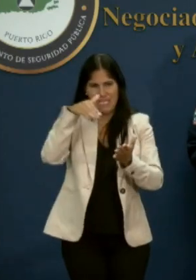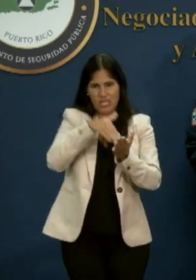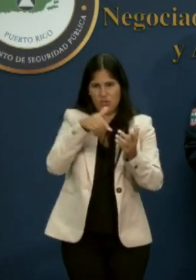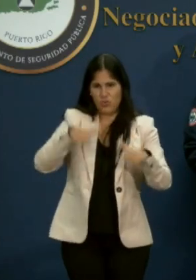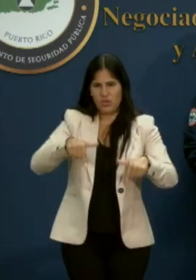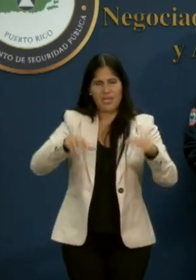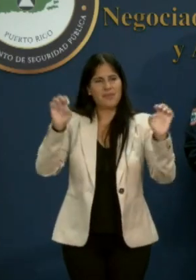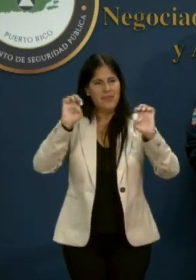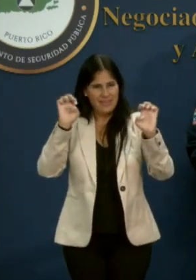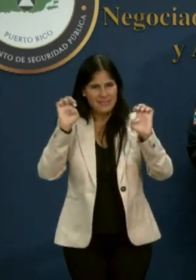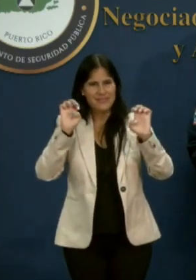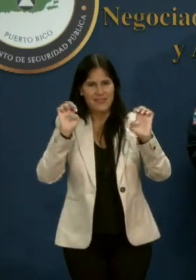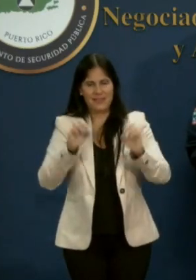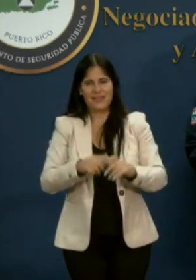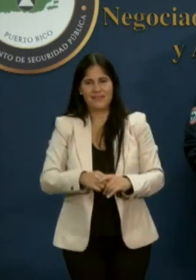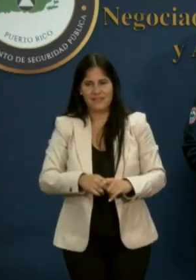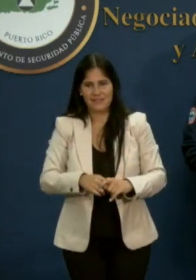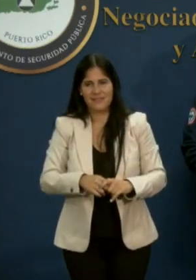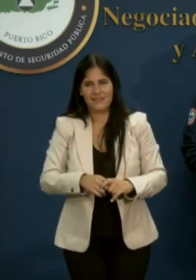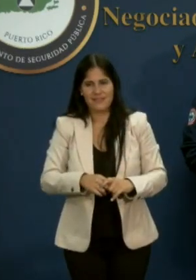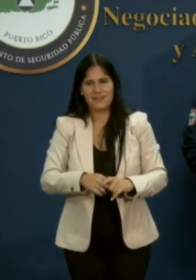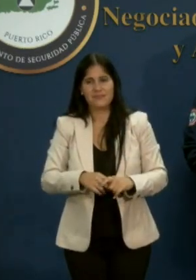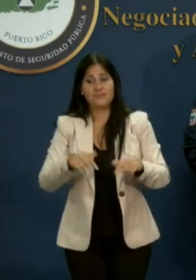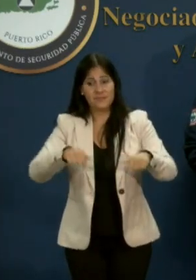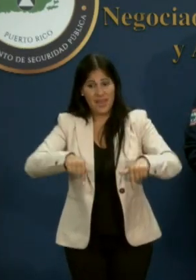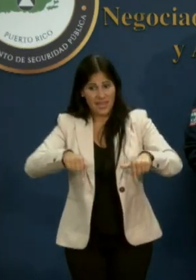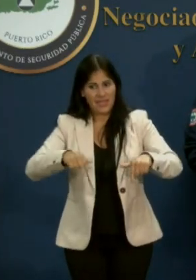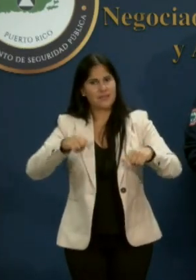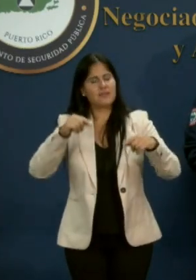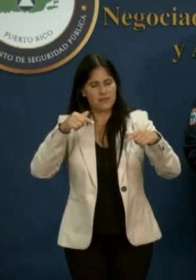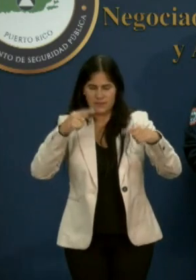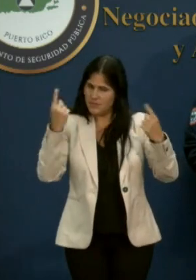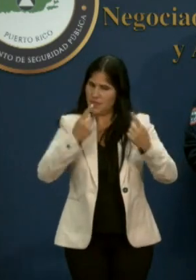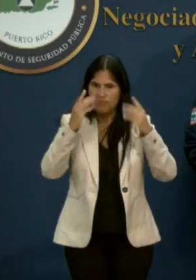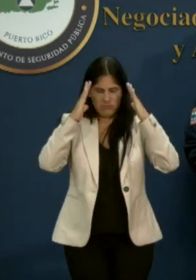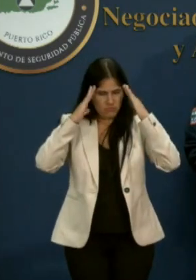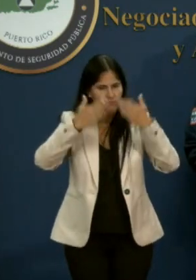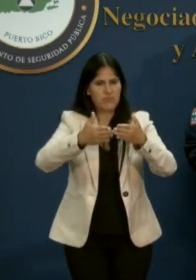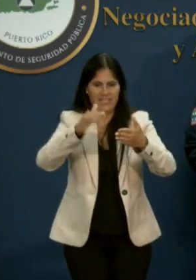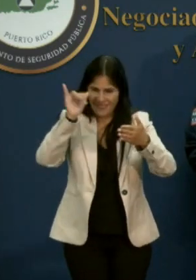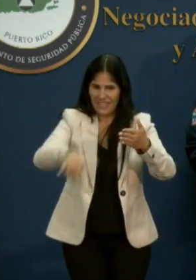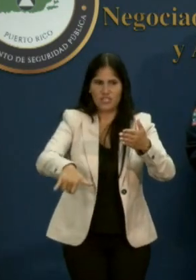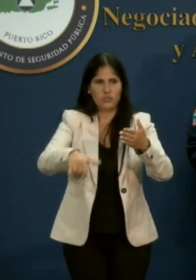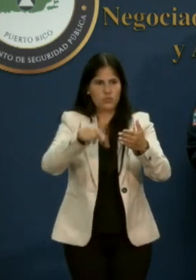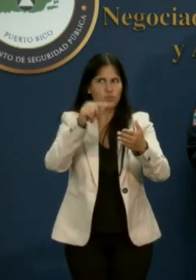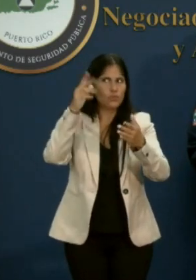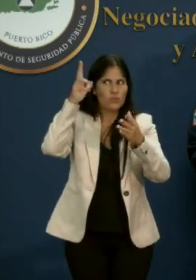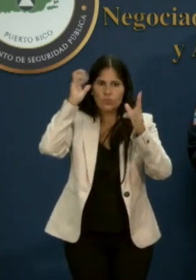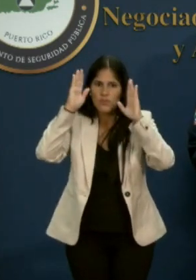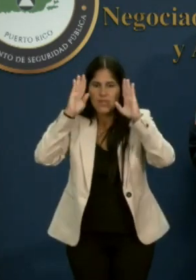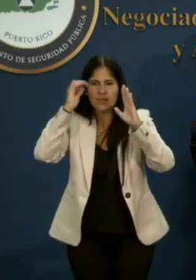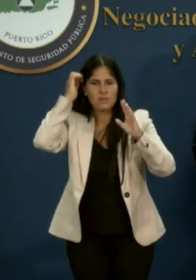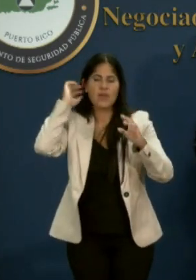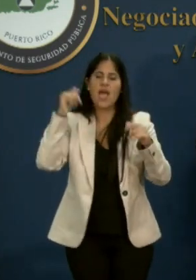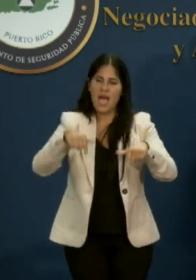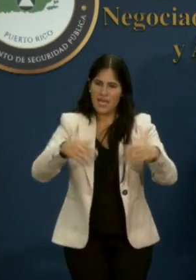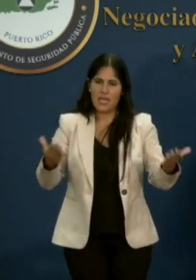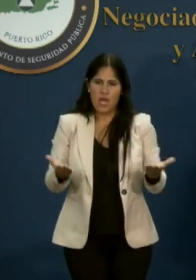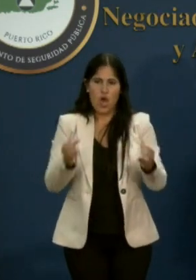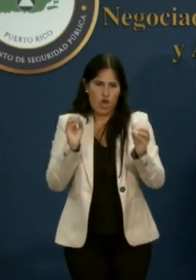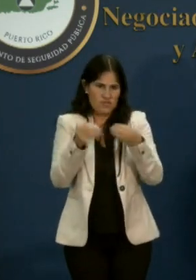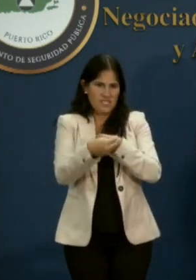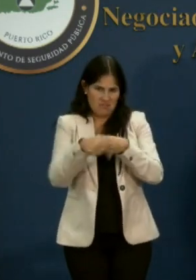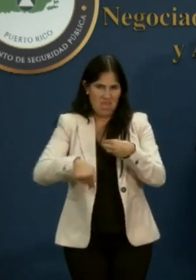emergencias, en este tipo de... Y aquí nos vamos a ocupar. Para eso es que existe el negociado de manejo de